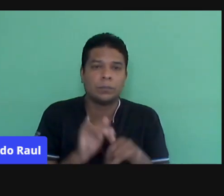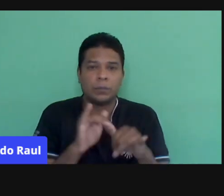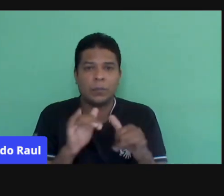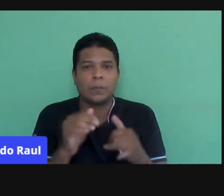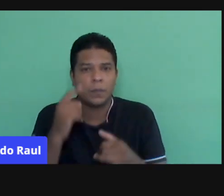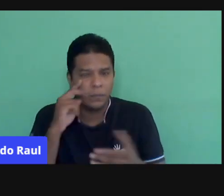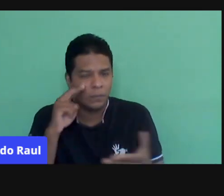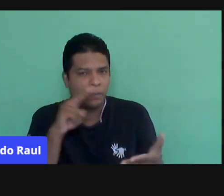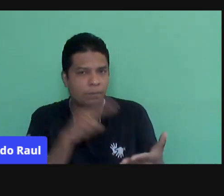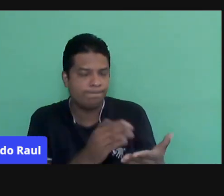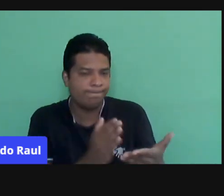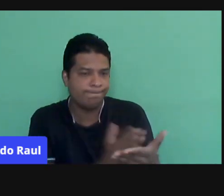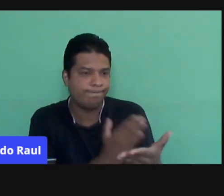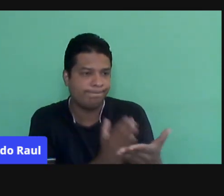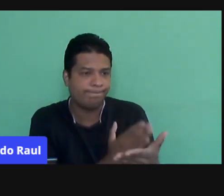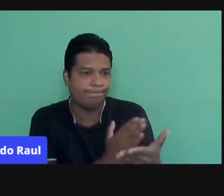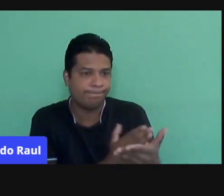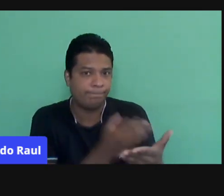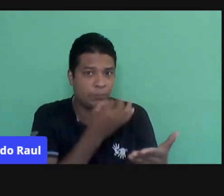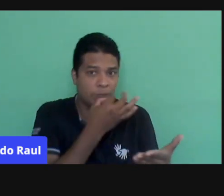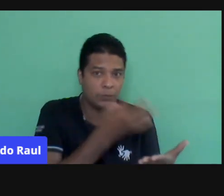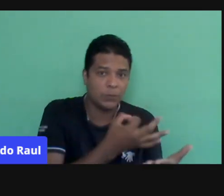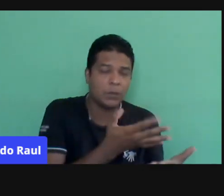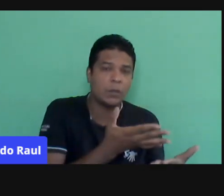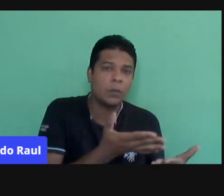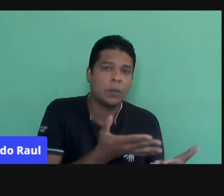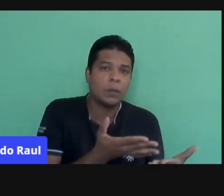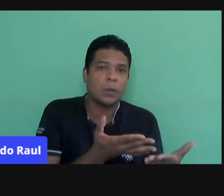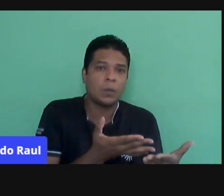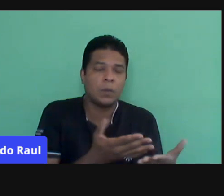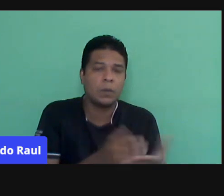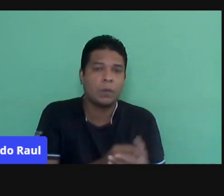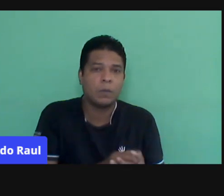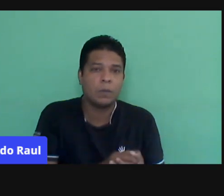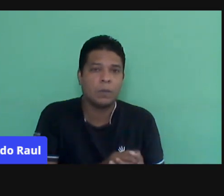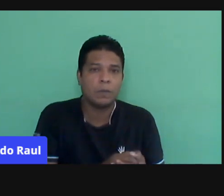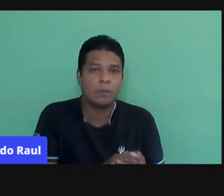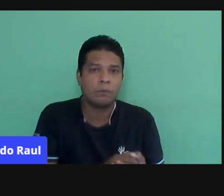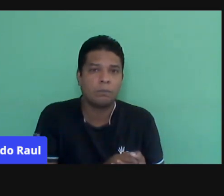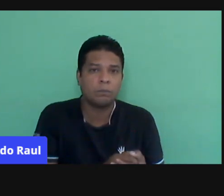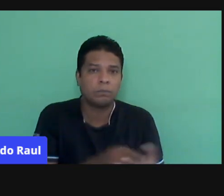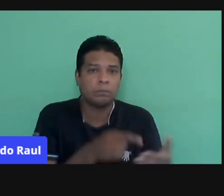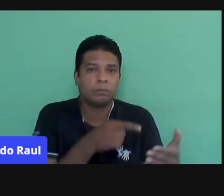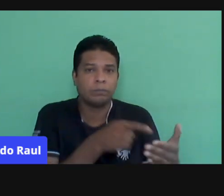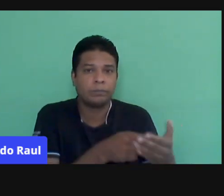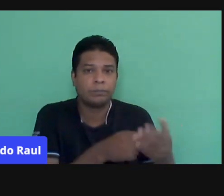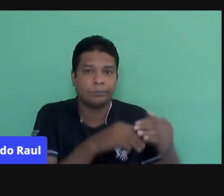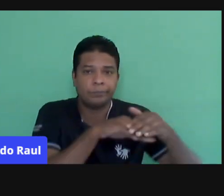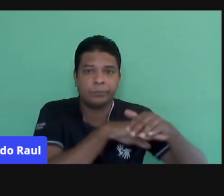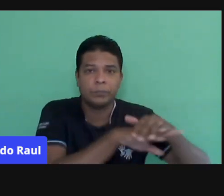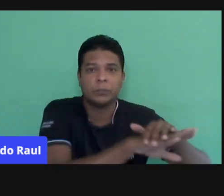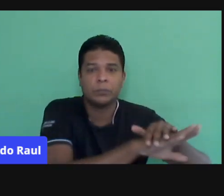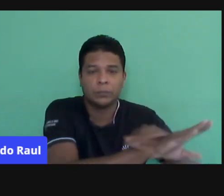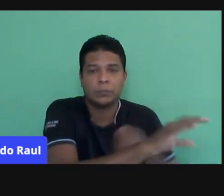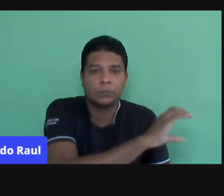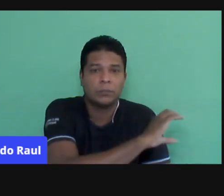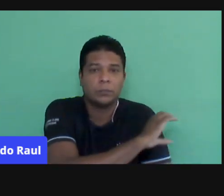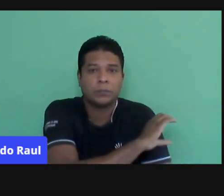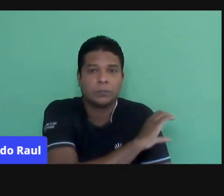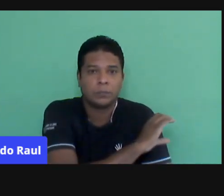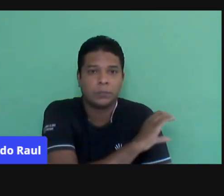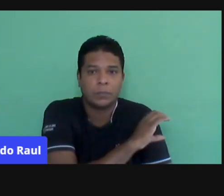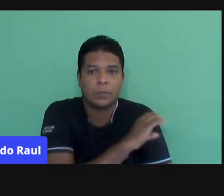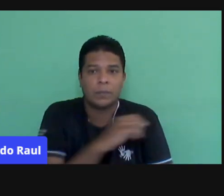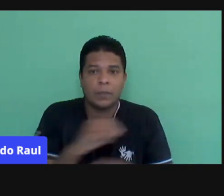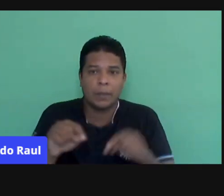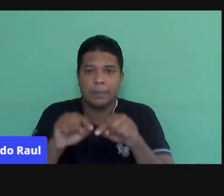materiais, né? É um material que ficou lá, muitas vezes, no armário da coordenação ou na